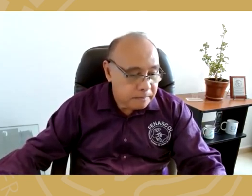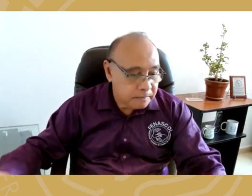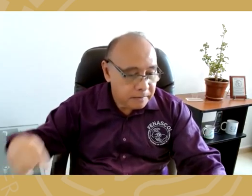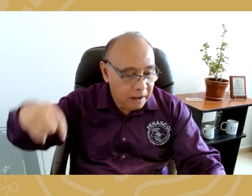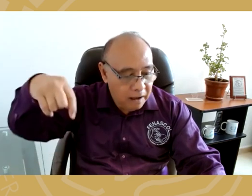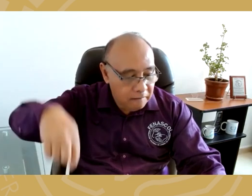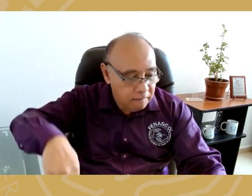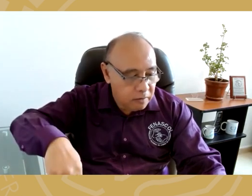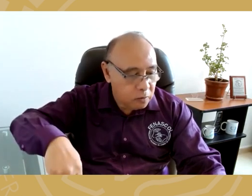Un poco más abajo.